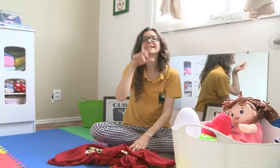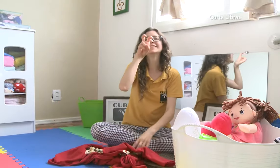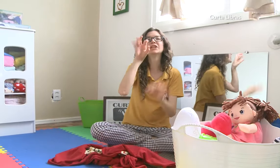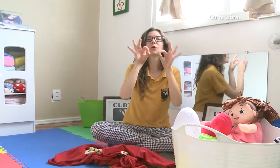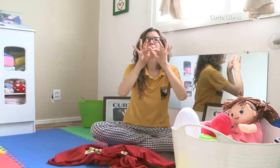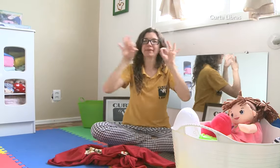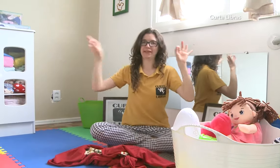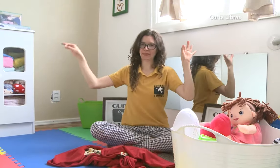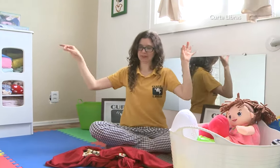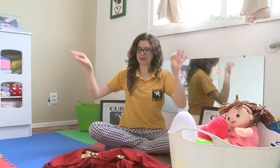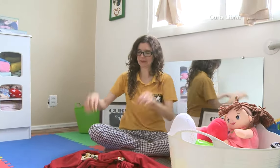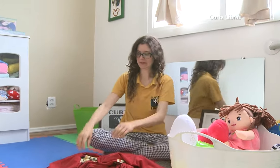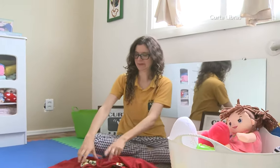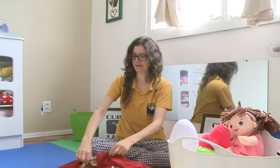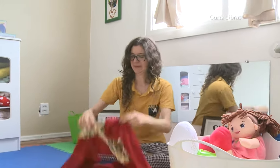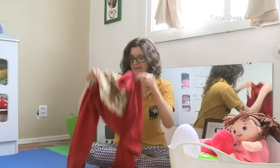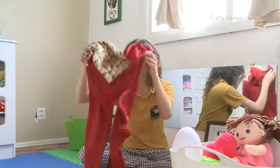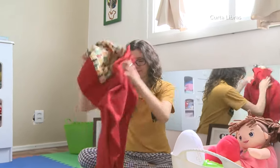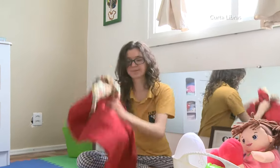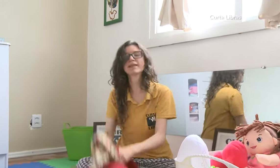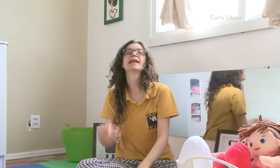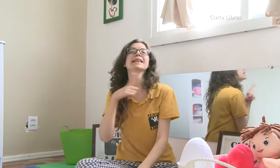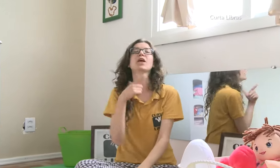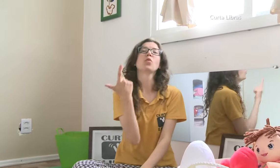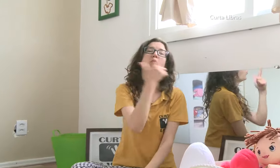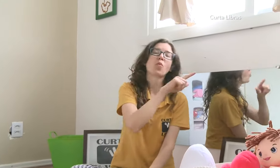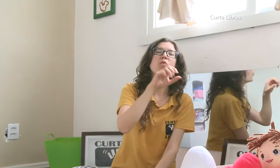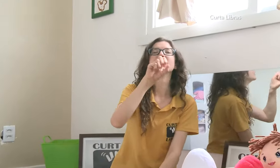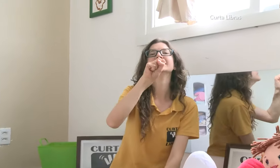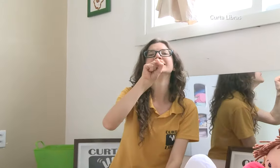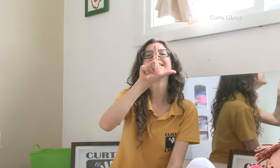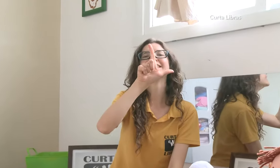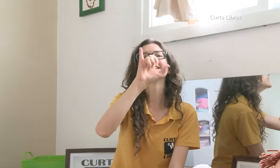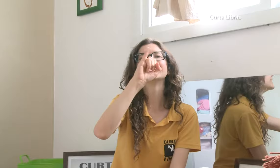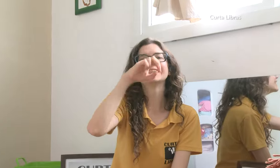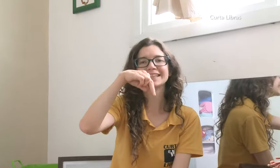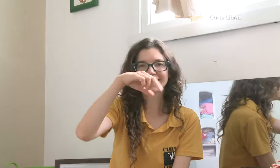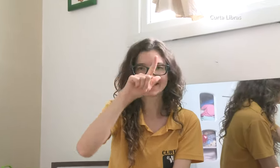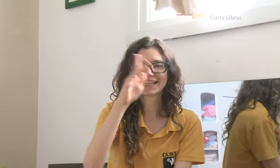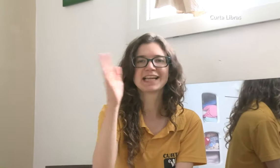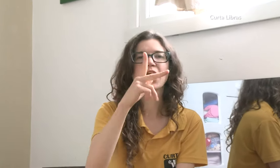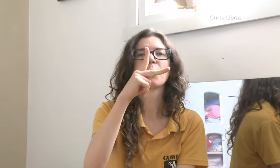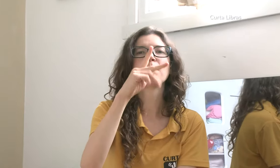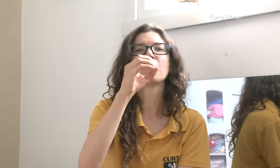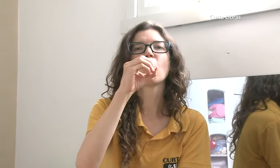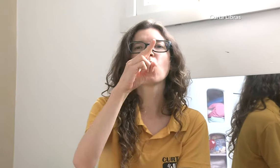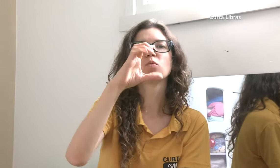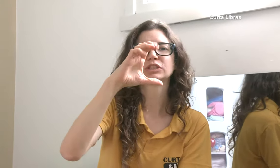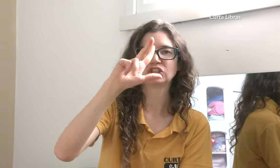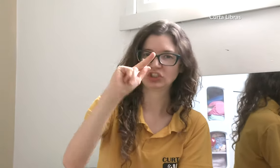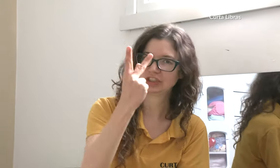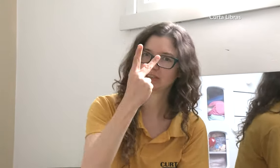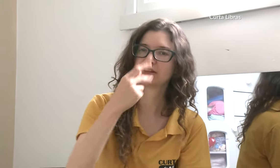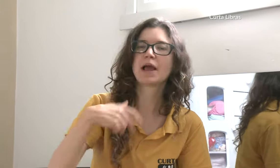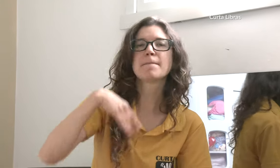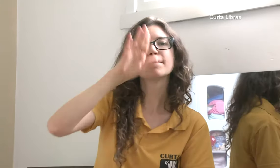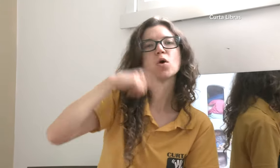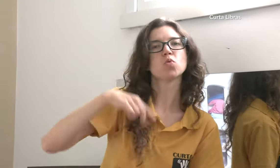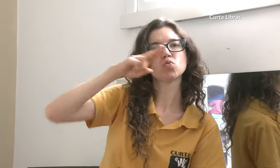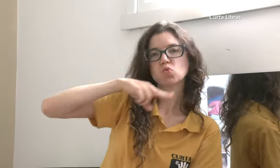Mede 5 metros. Tem outro tipo de sling também, que é o ponte sling, que é usado com o bebê de lado